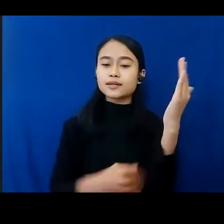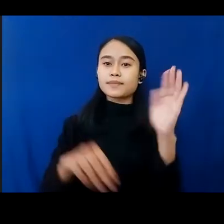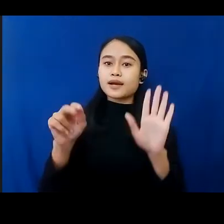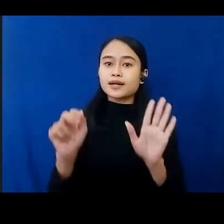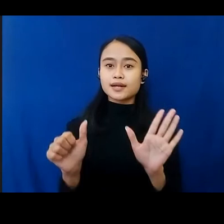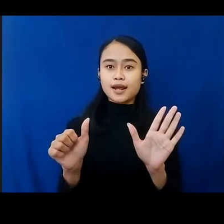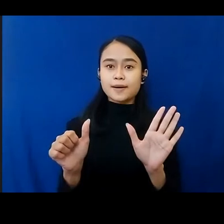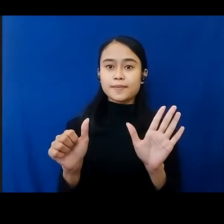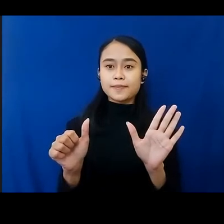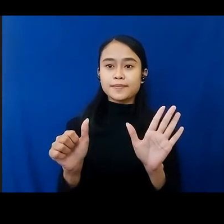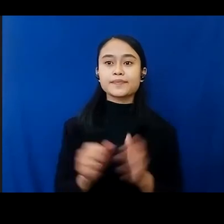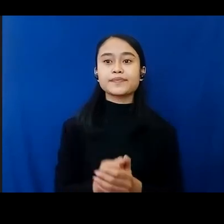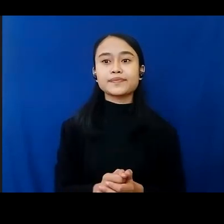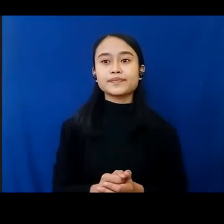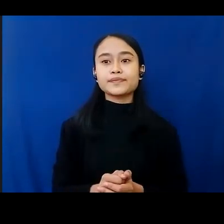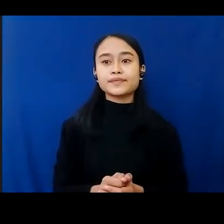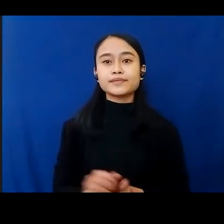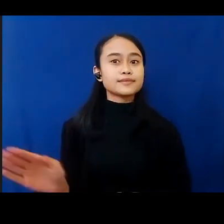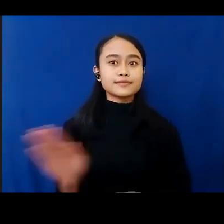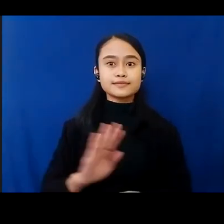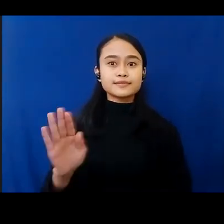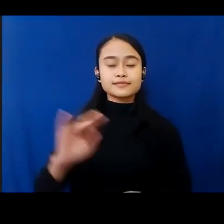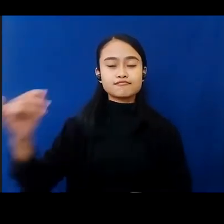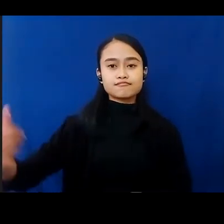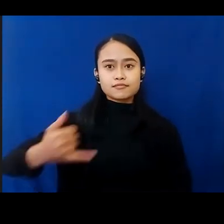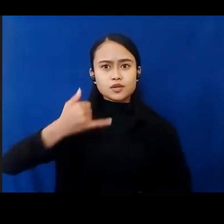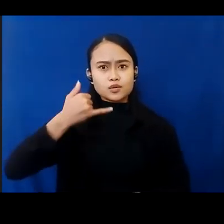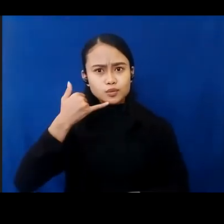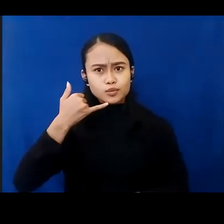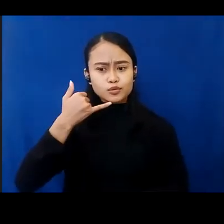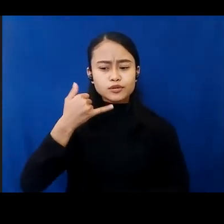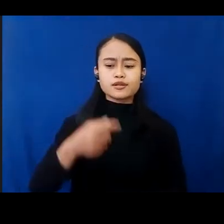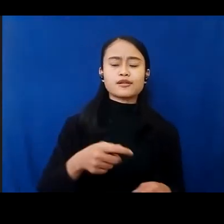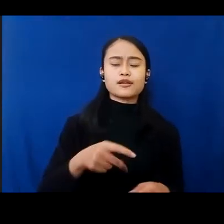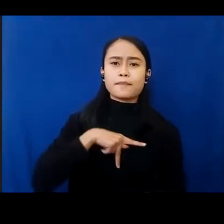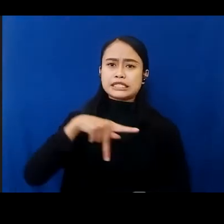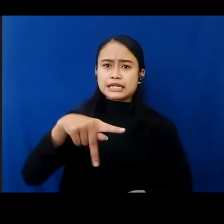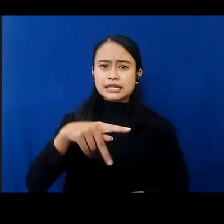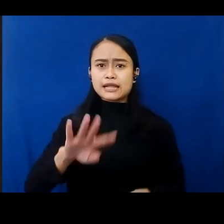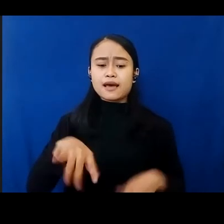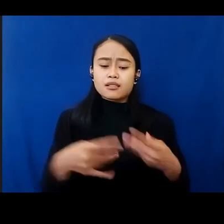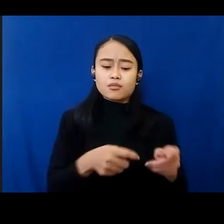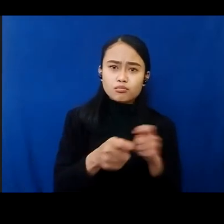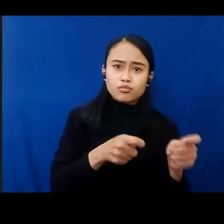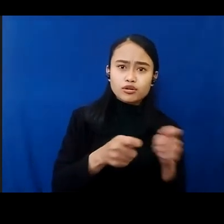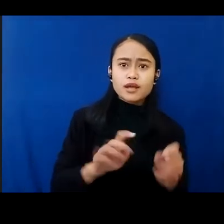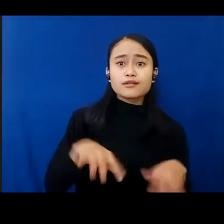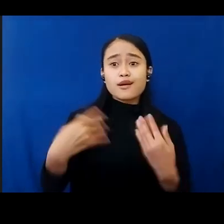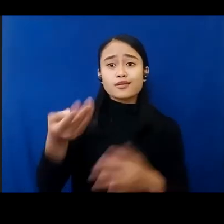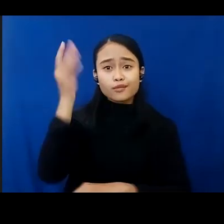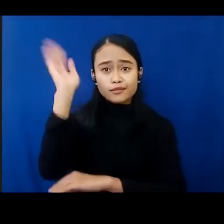tidak menghubungi peserta kegiatan, moderator, ataupun menara sumber anak